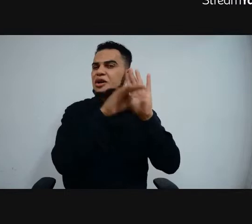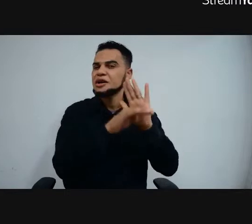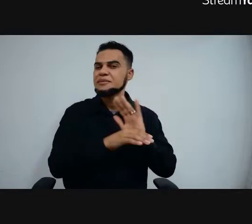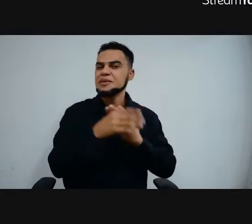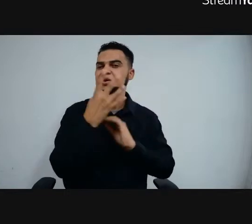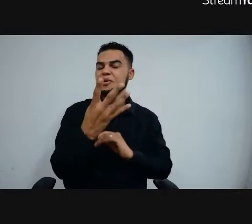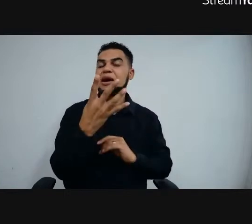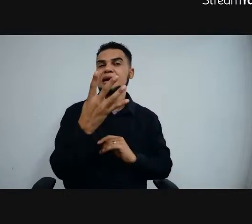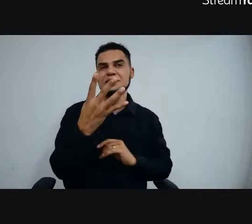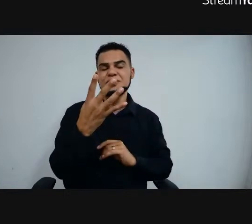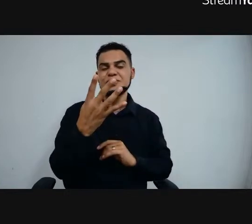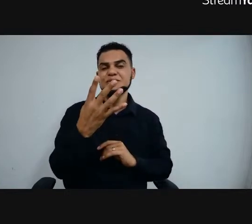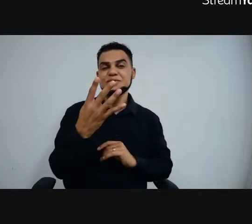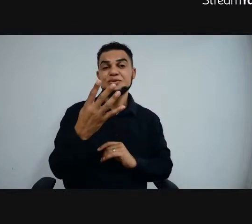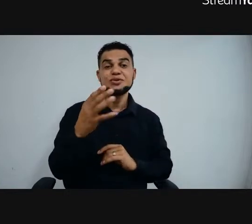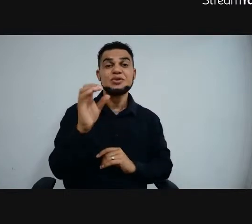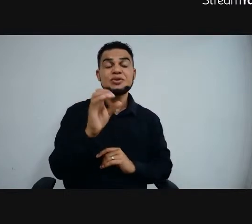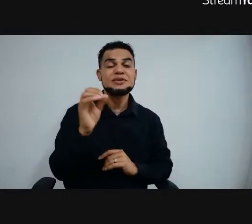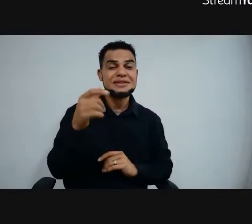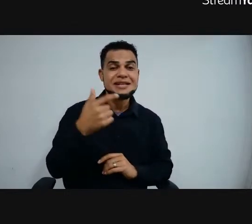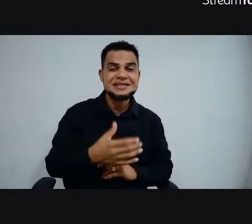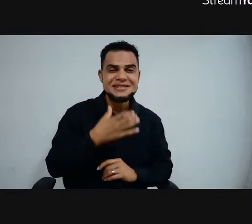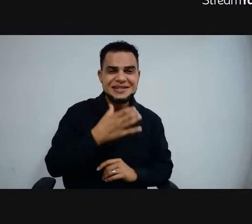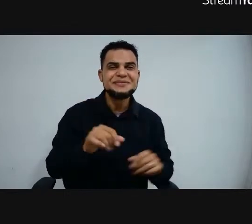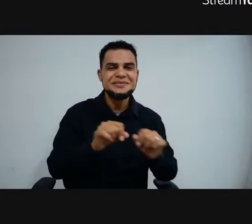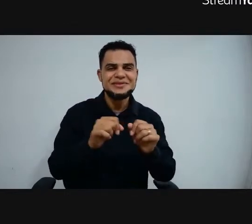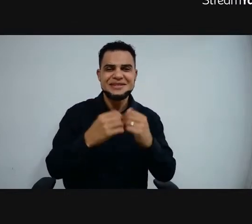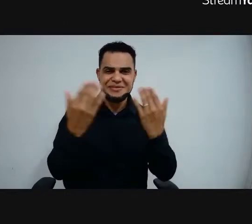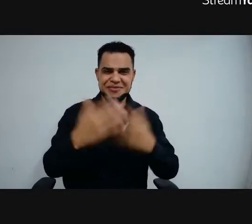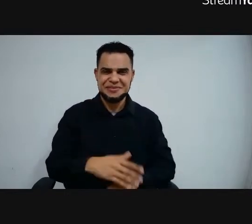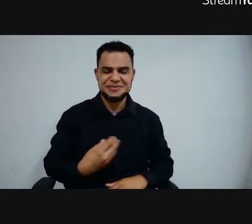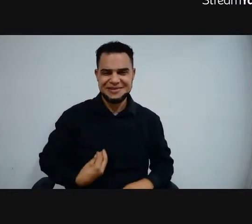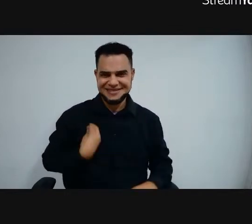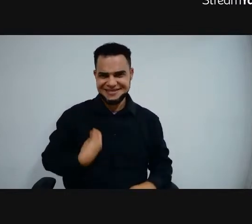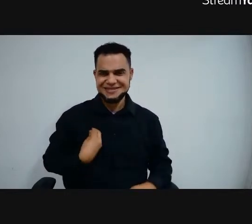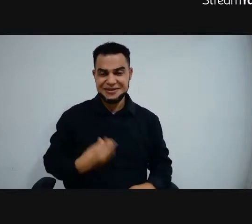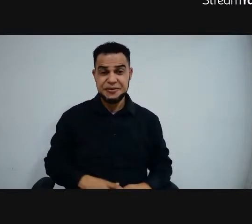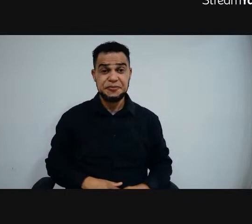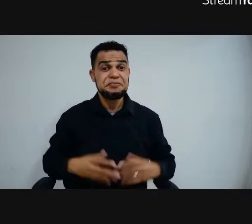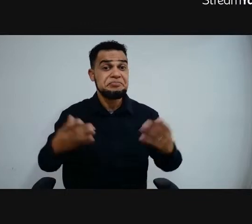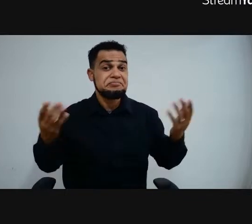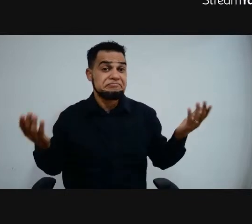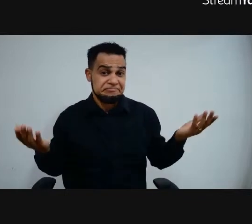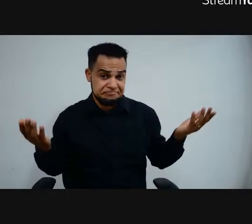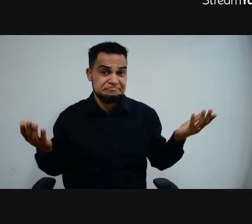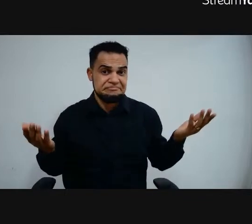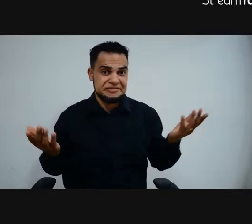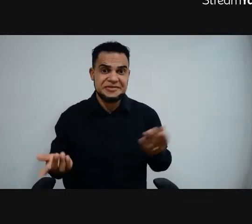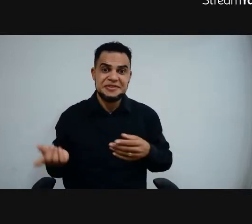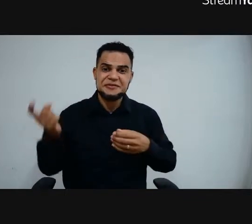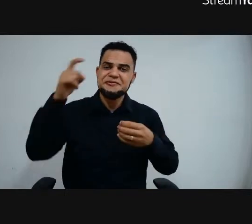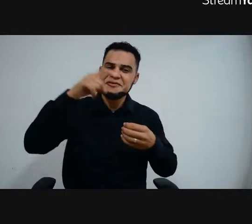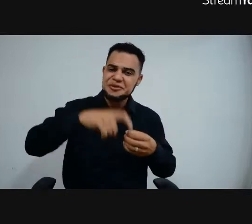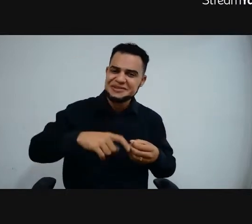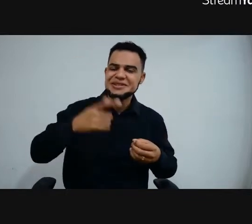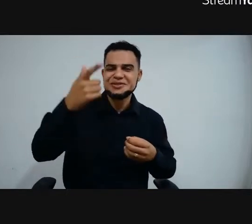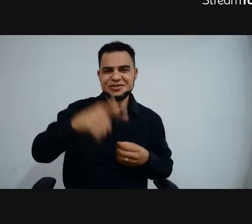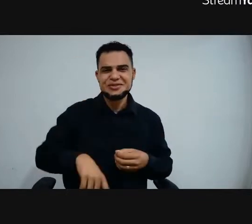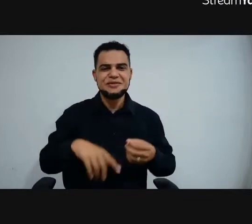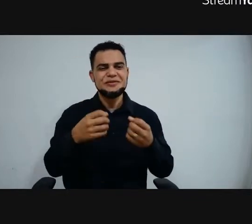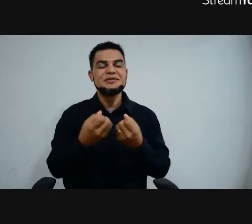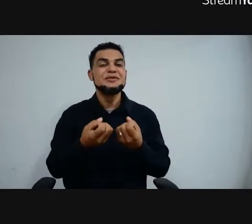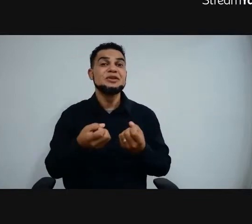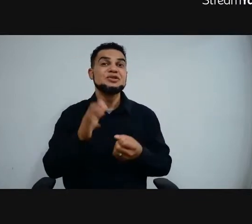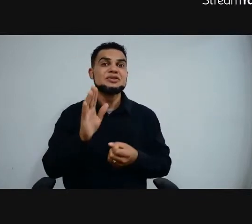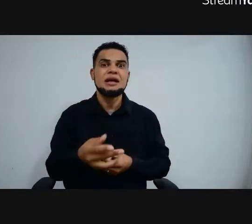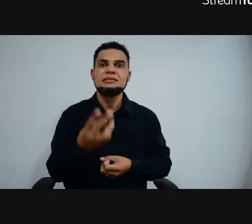em pleno domingo, você fará uma prova presencial. Então, nós estamos retornando a essa forma de oferta de vagas, depois de